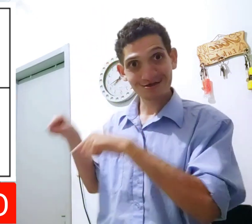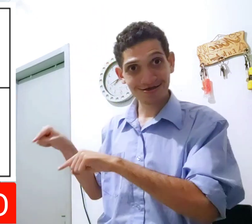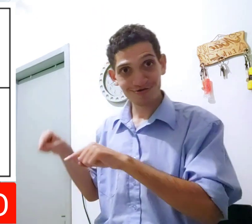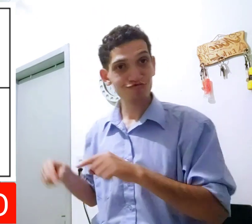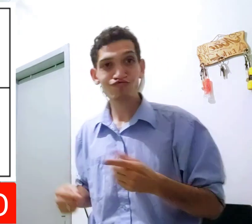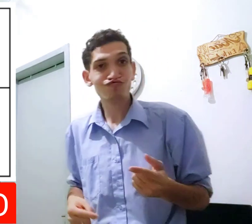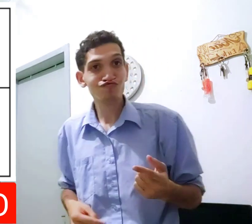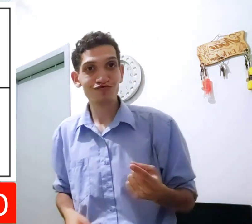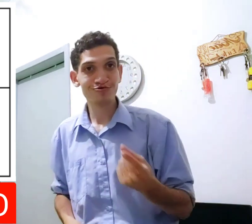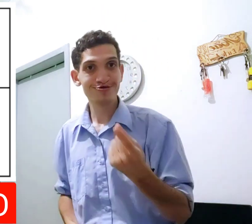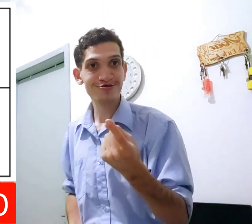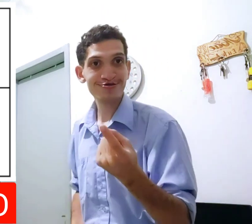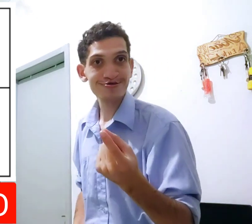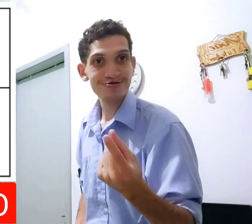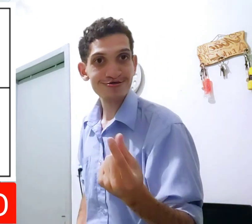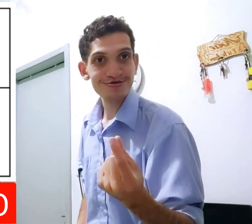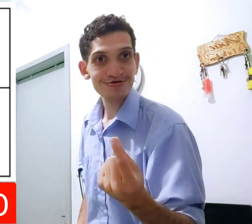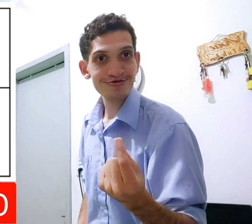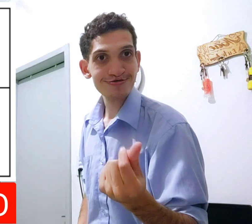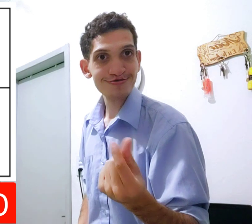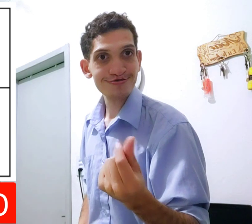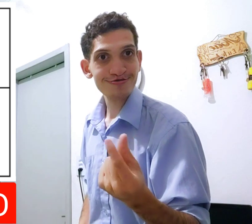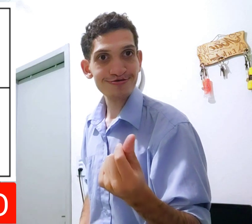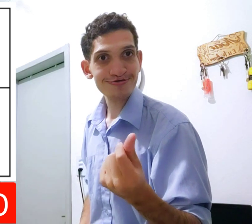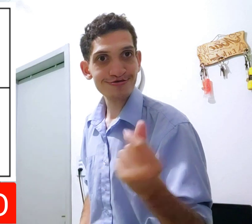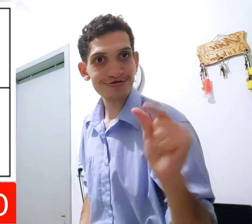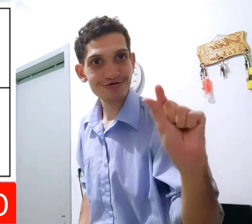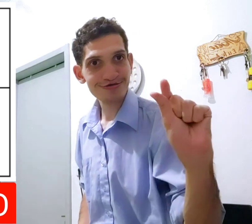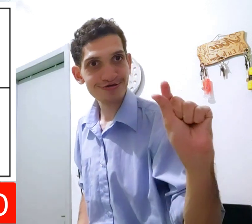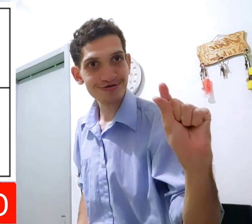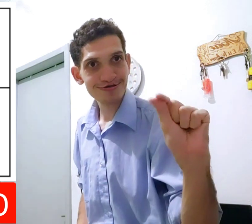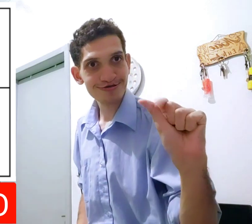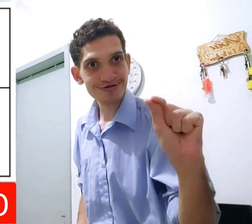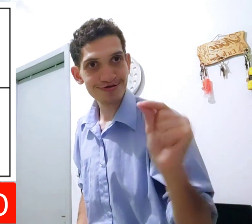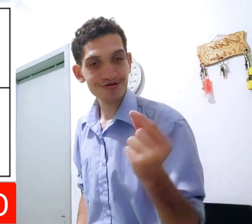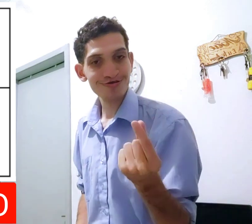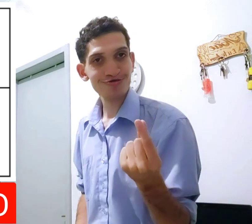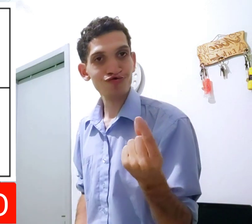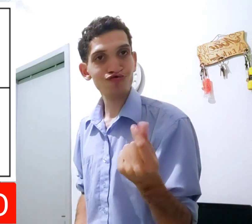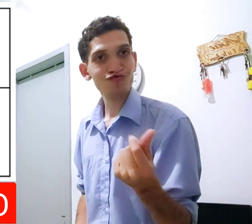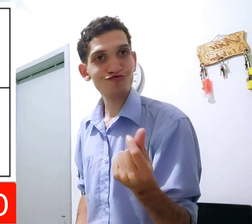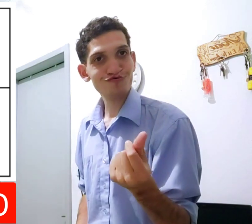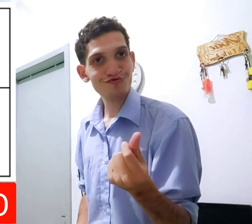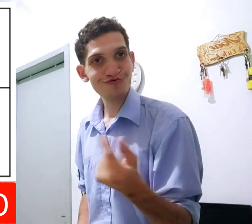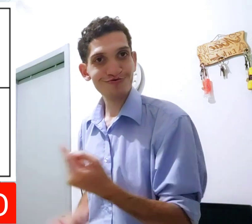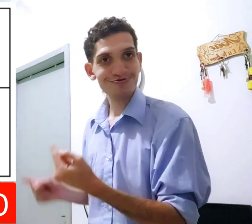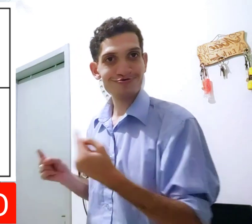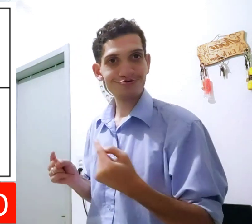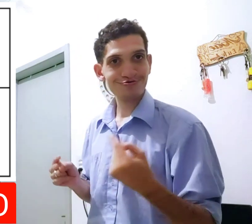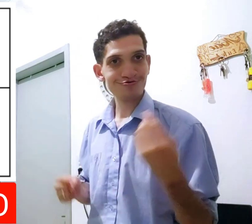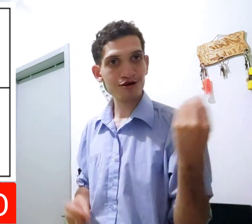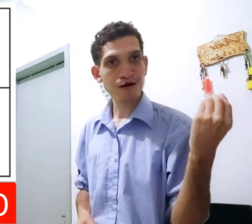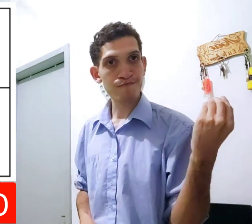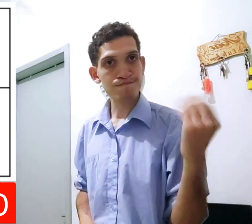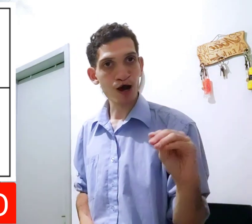Então, o de baixo é como? Faz assim, primeiro. E depois,